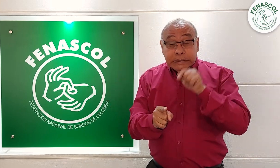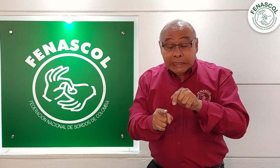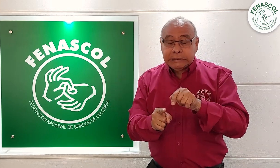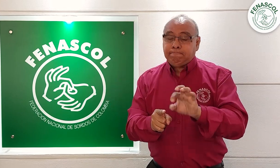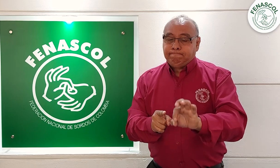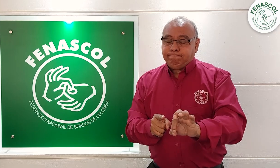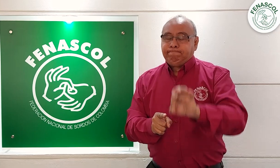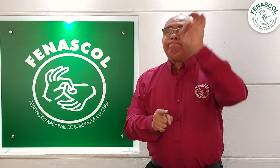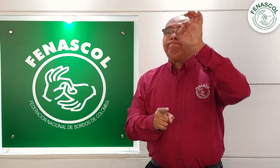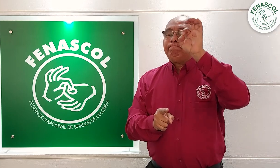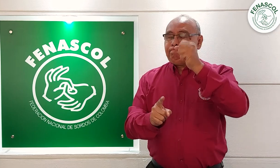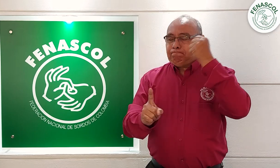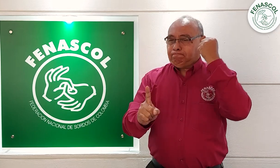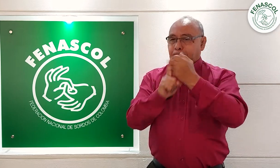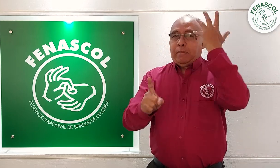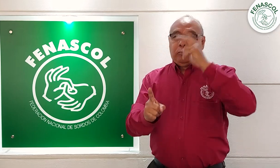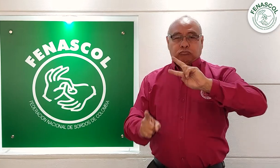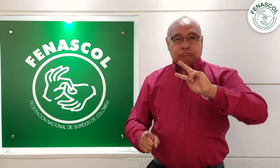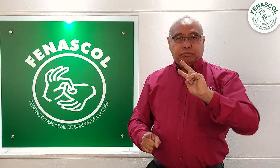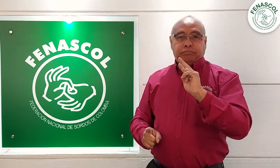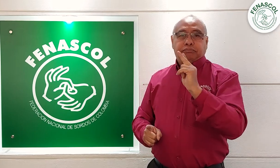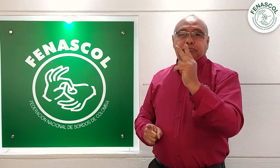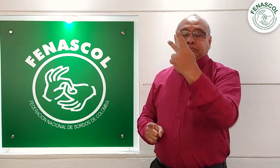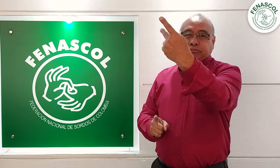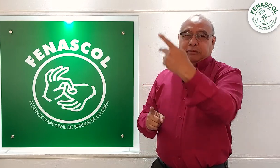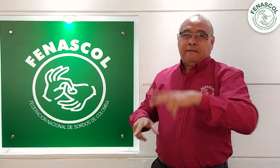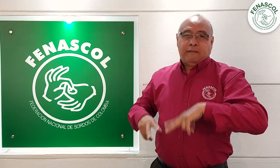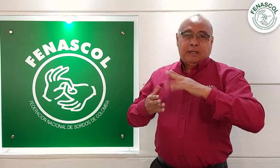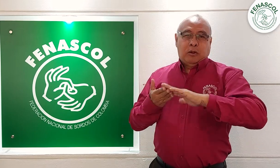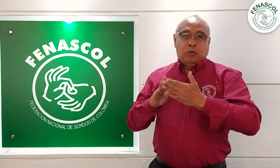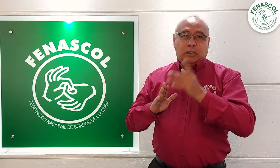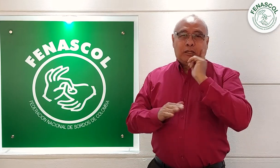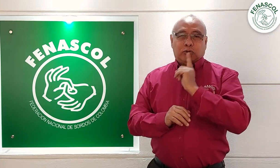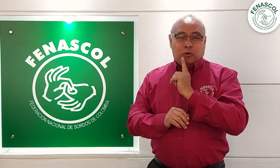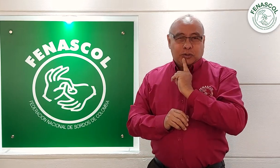que requería la comunidad sorda para el mejoramiento de la calidad de vida. Las